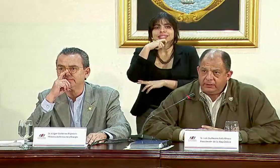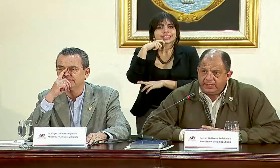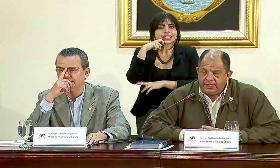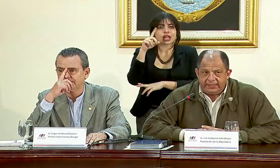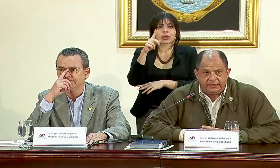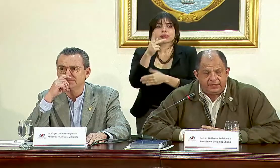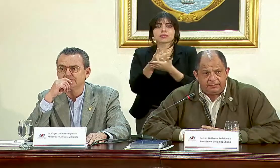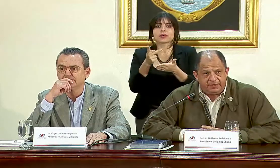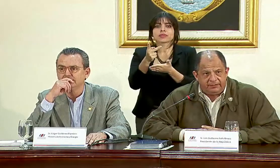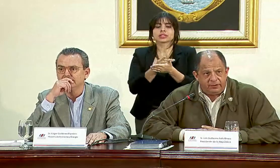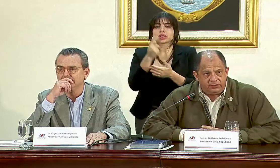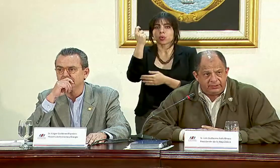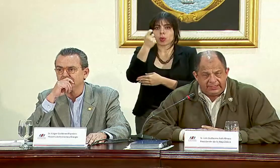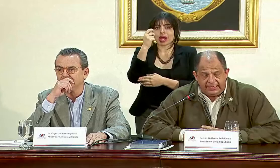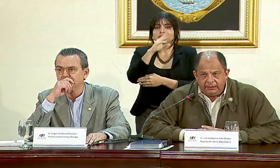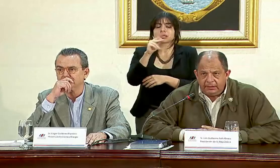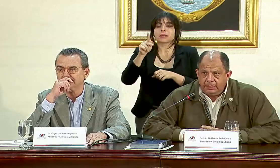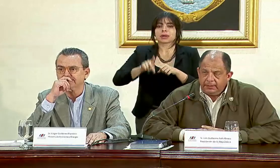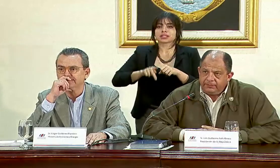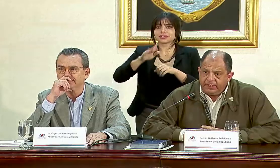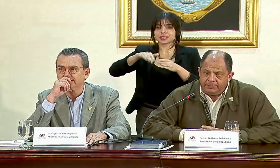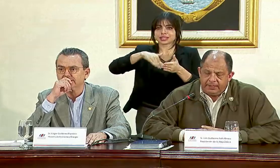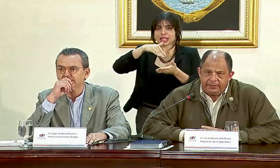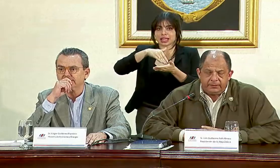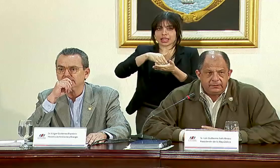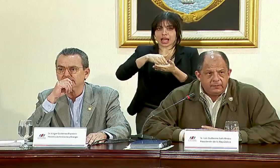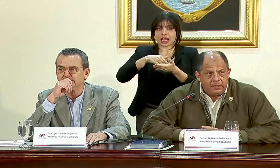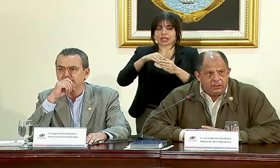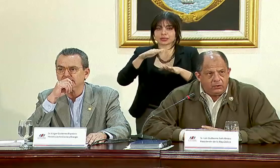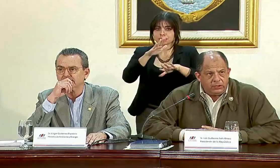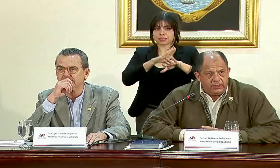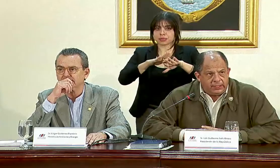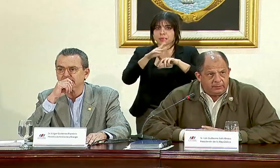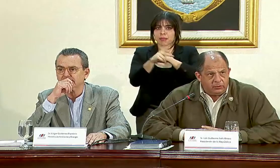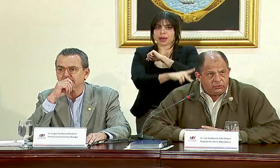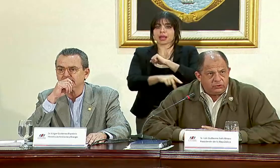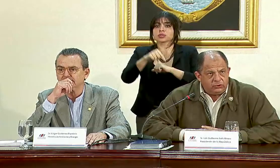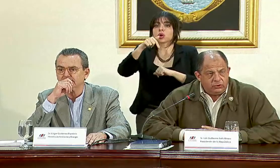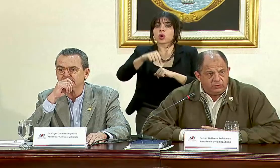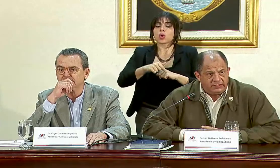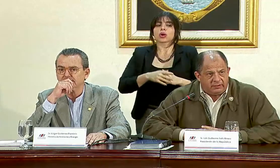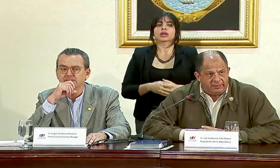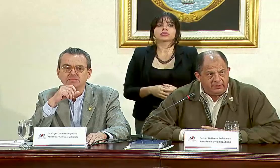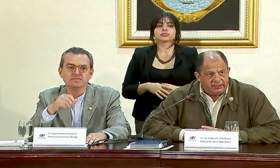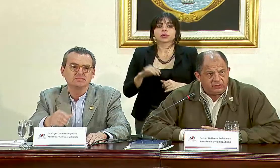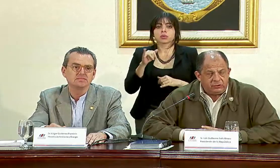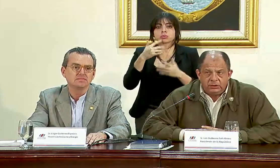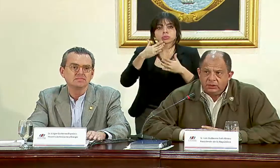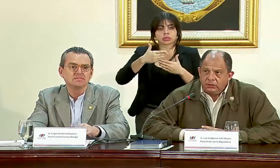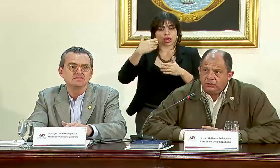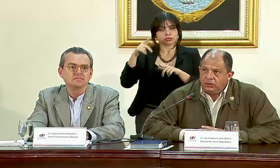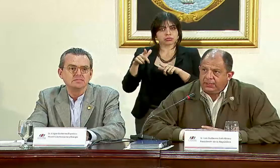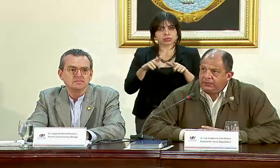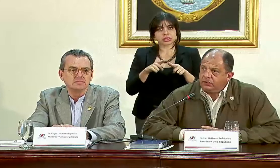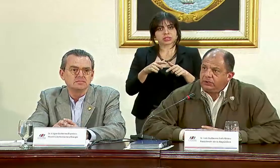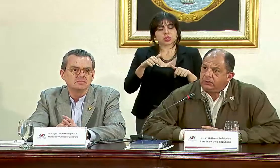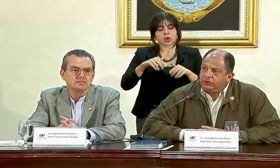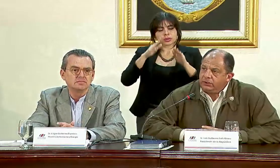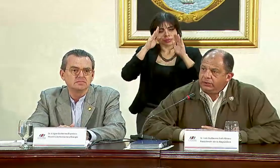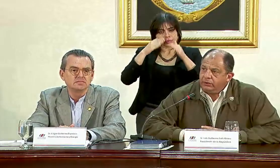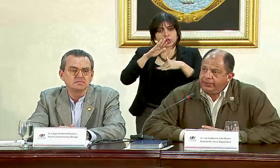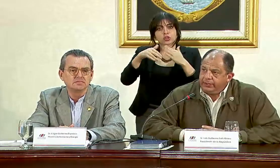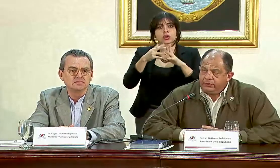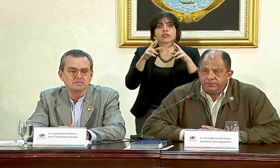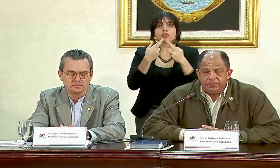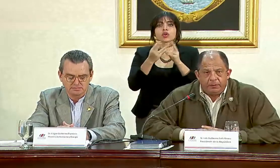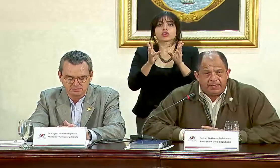la provincia de Guanacaste y el Pacífico Central del país, hoy dedicamos, como estaba previsto, toda la sesión del